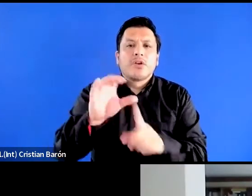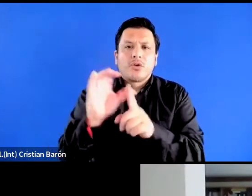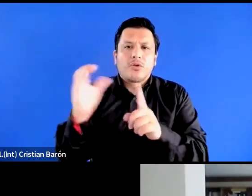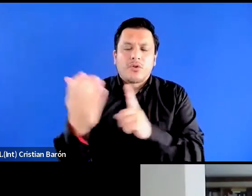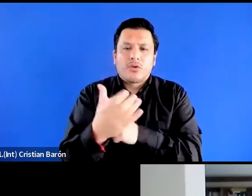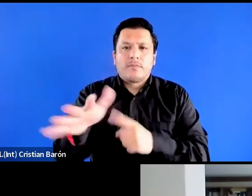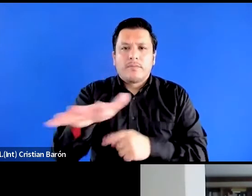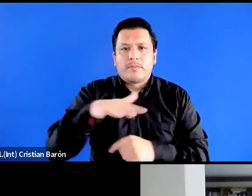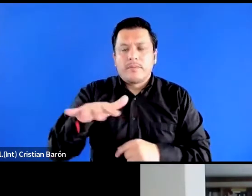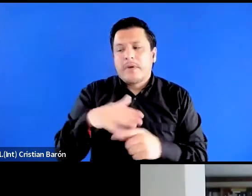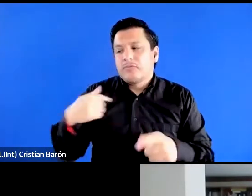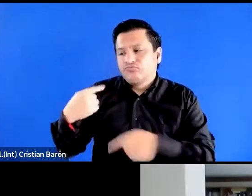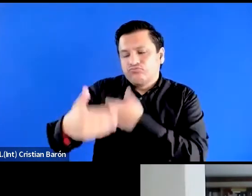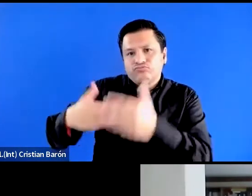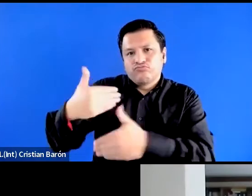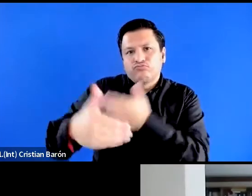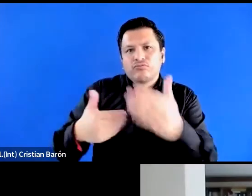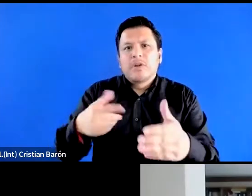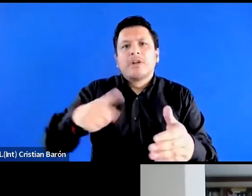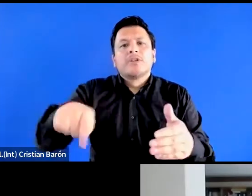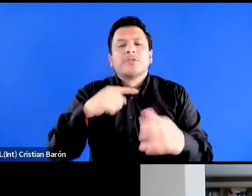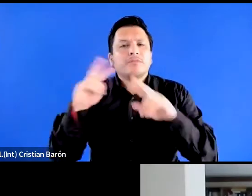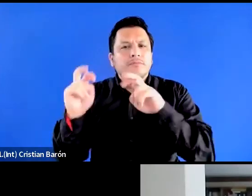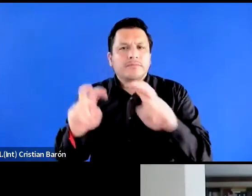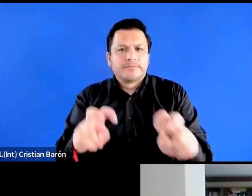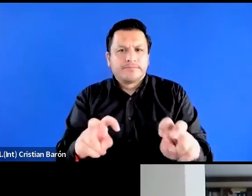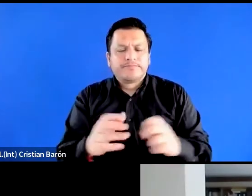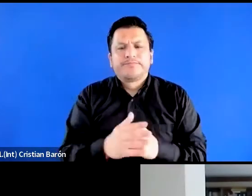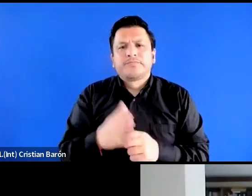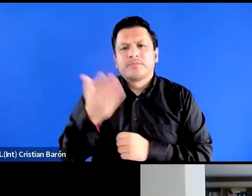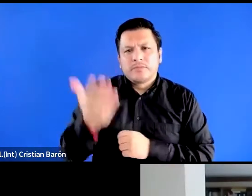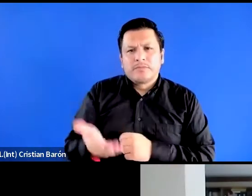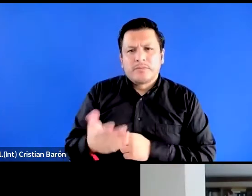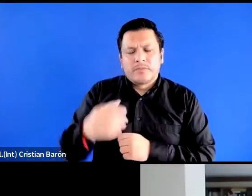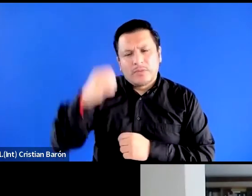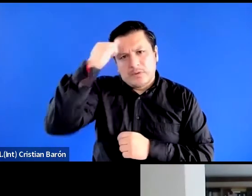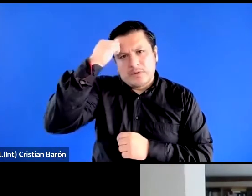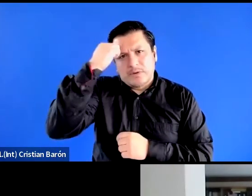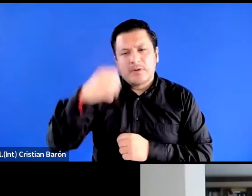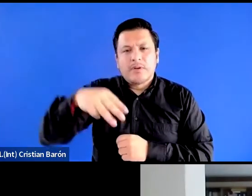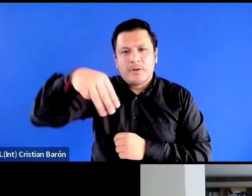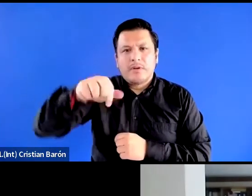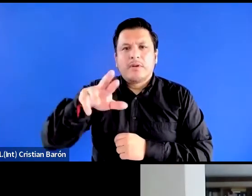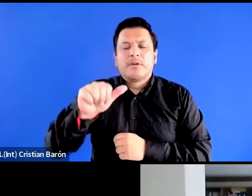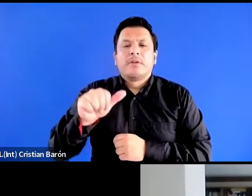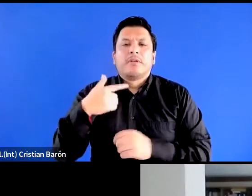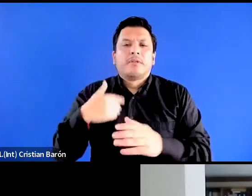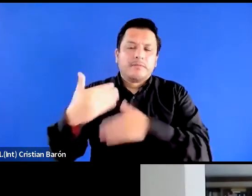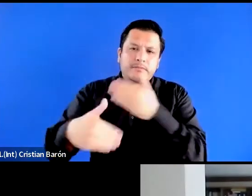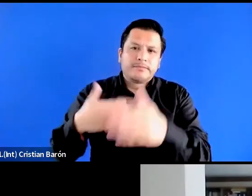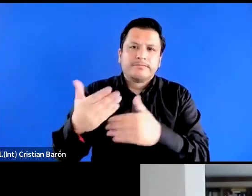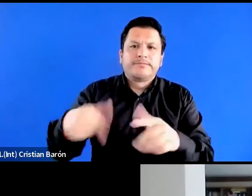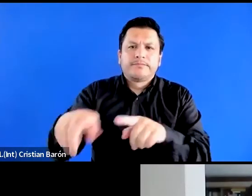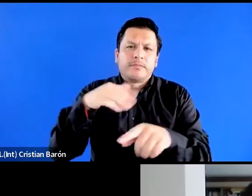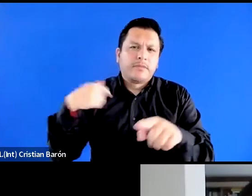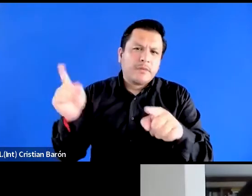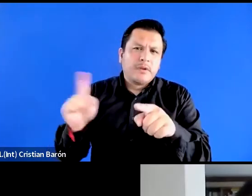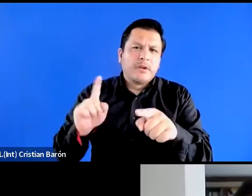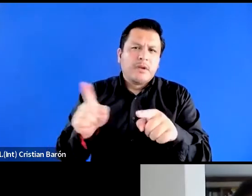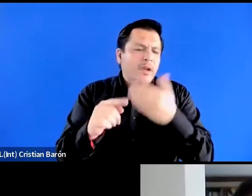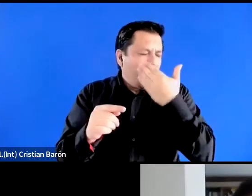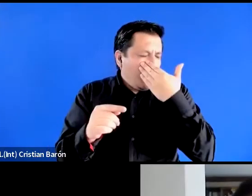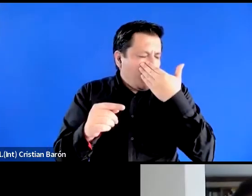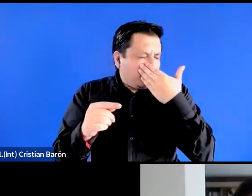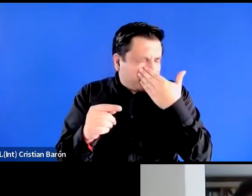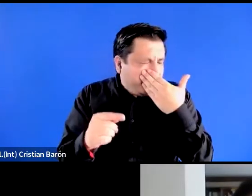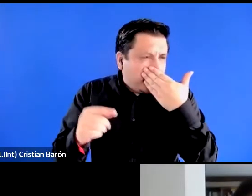resultados de una investigación que la profesora Mara Viveros viene haciendo hace más de 10 años, y